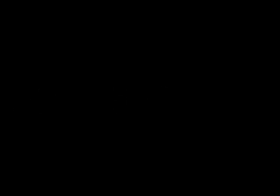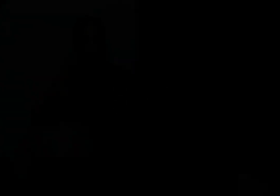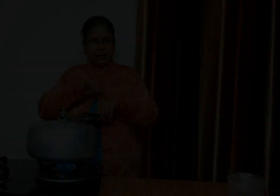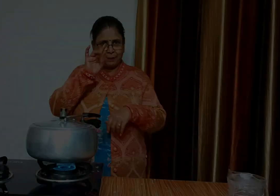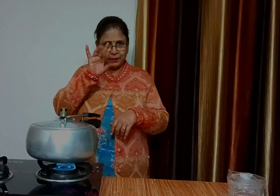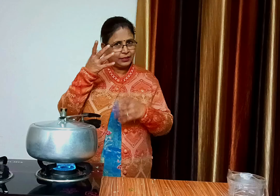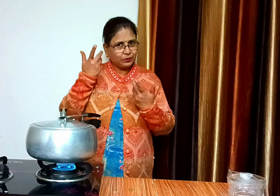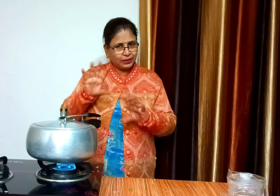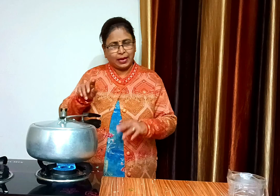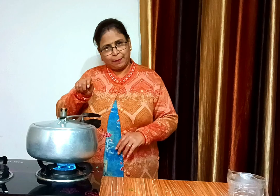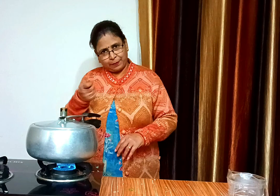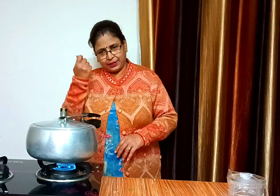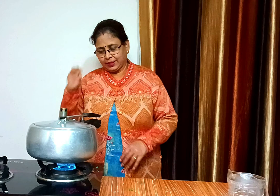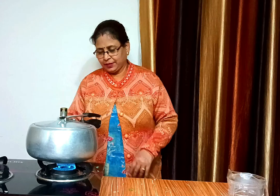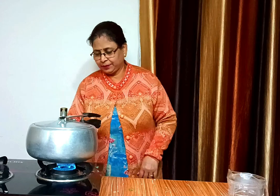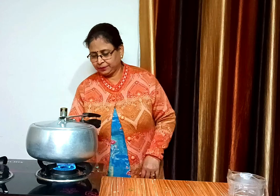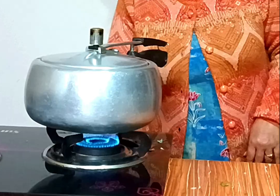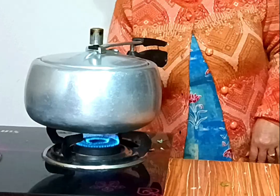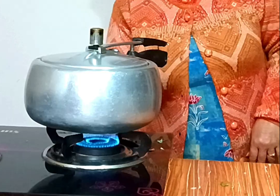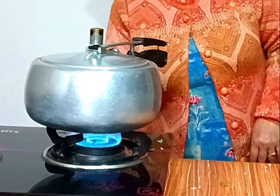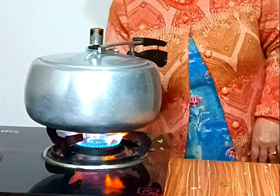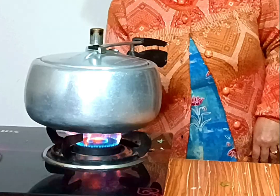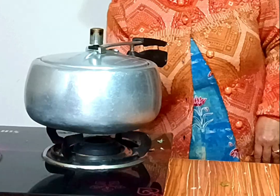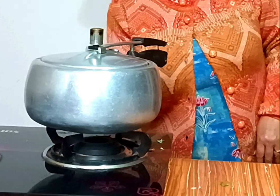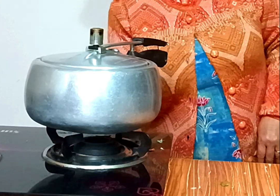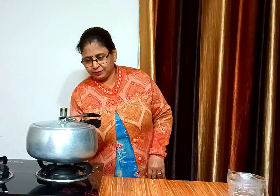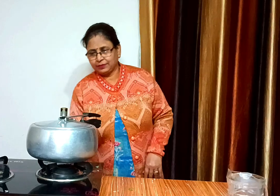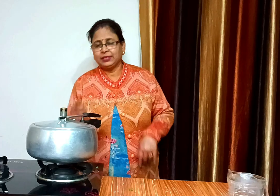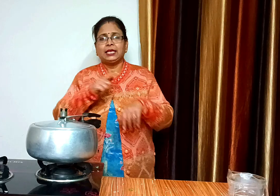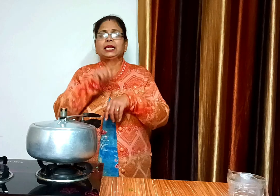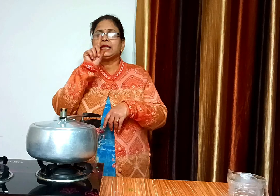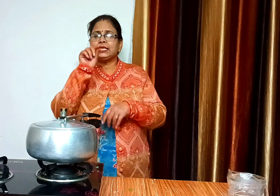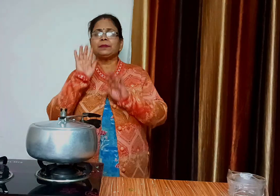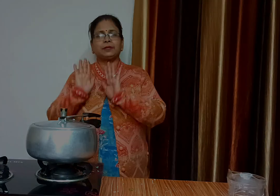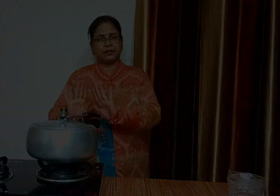15 मिट हो गई है अब गेस बंद कर देंगे और 10 मिट के लिए ऐसे ही छोड़ देंगे